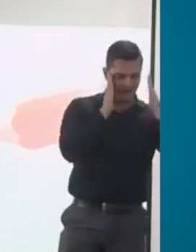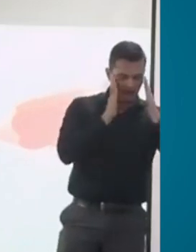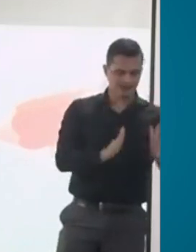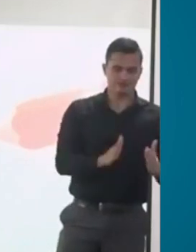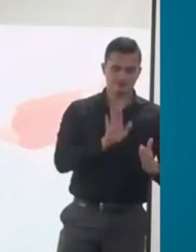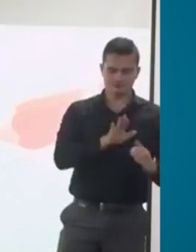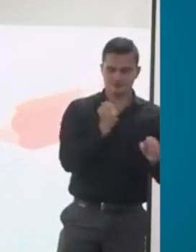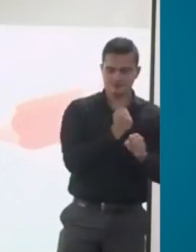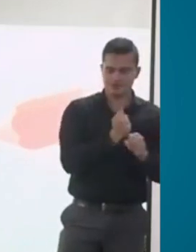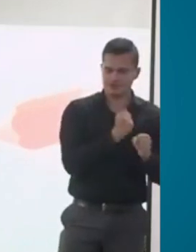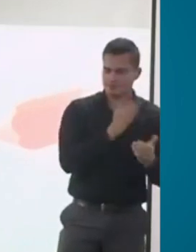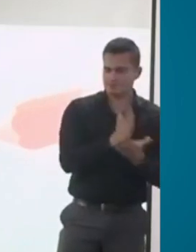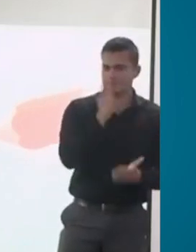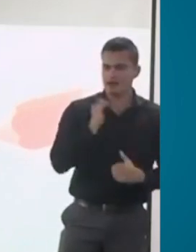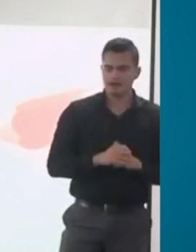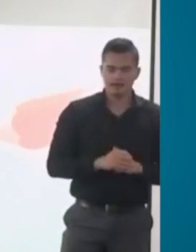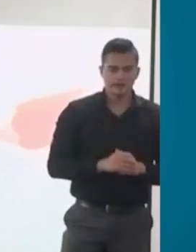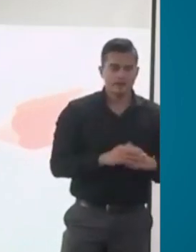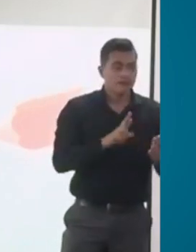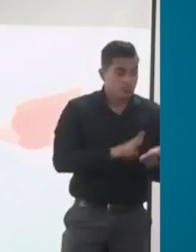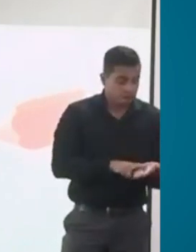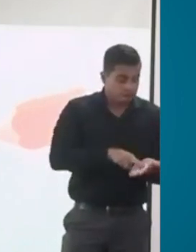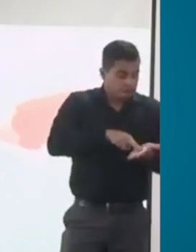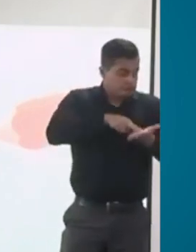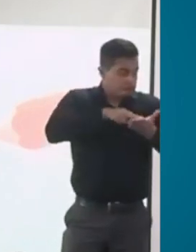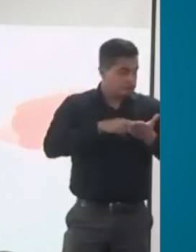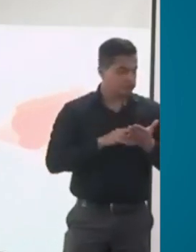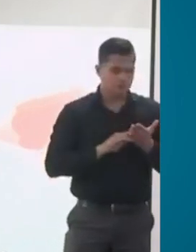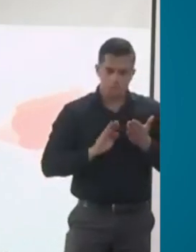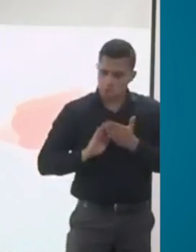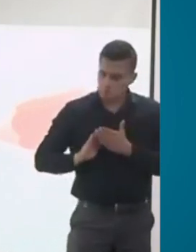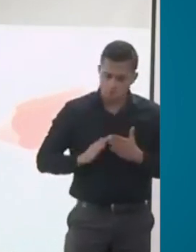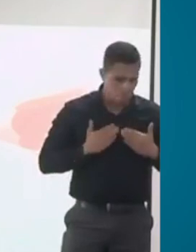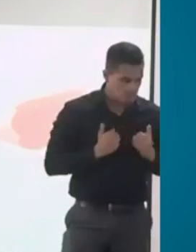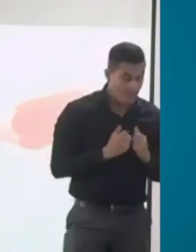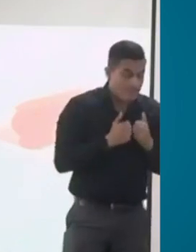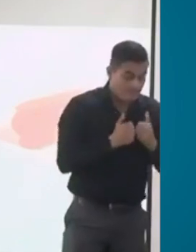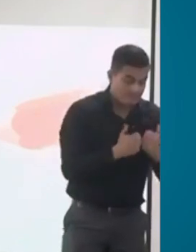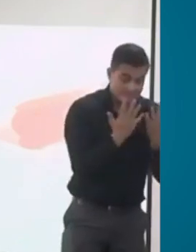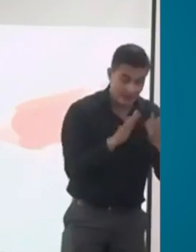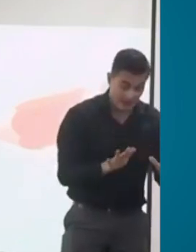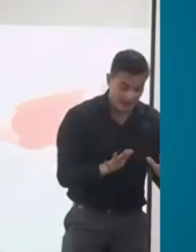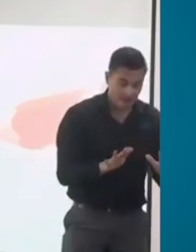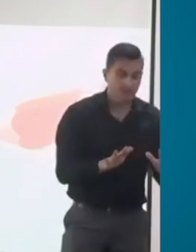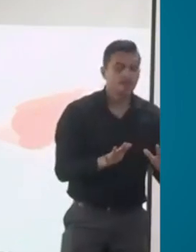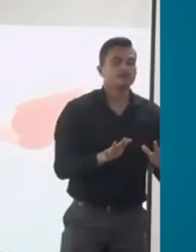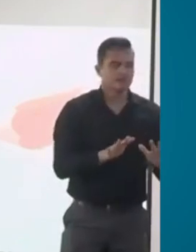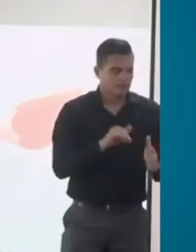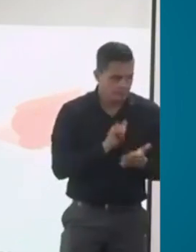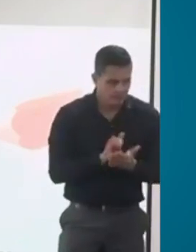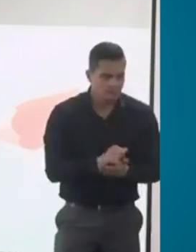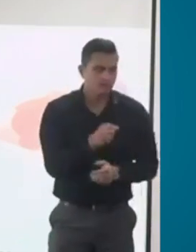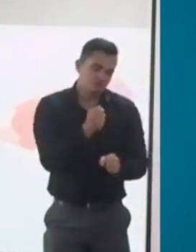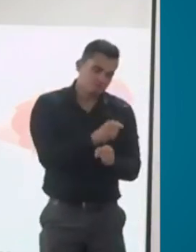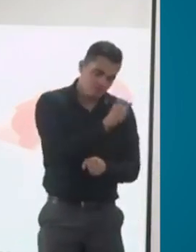se termina el tratamiento y la rehabilitación, el trabajador o la empresa le piden al equipo interdisciplinario de la ARL